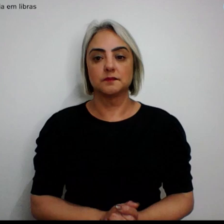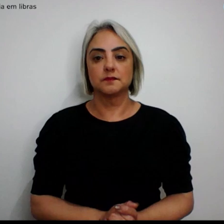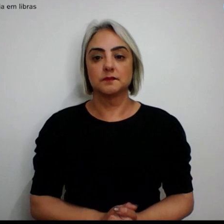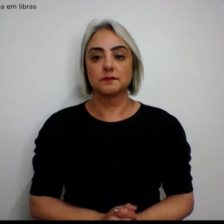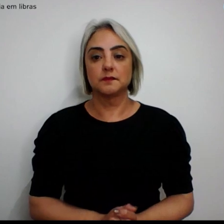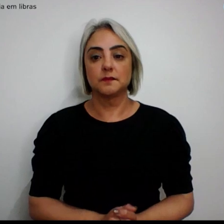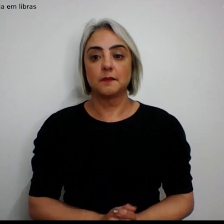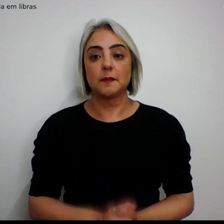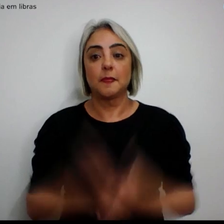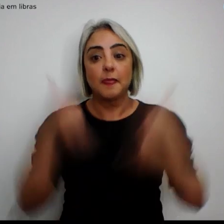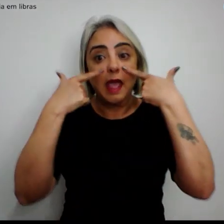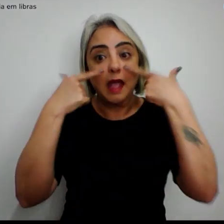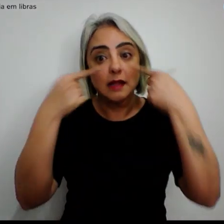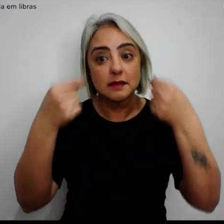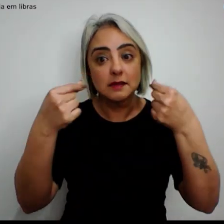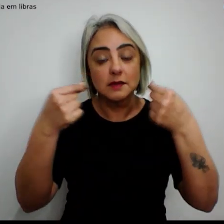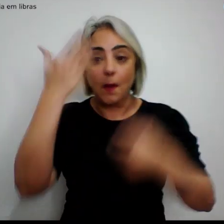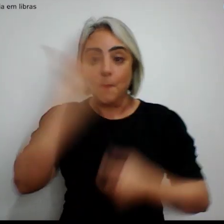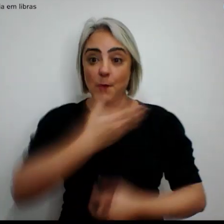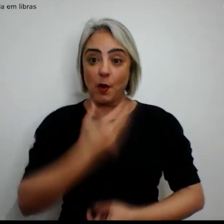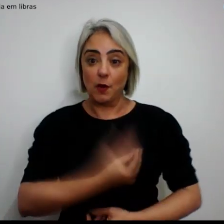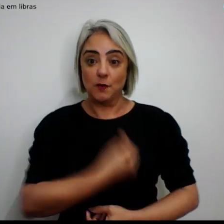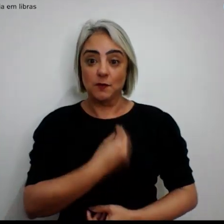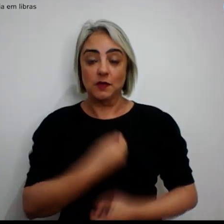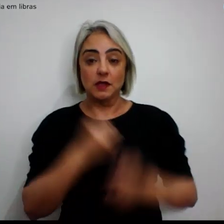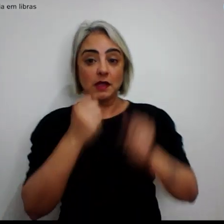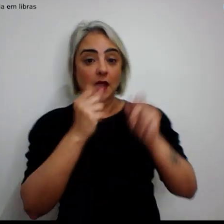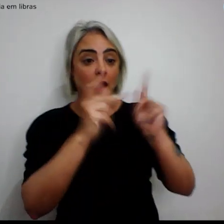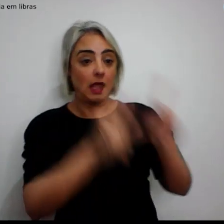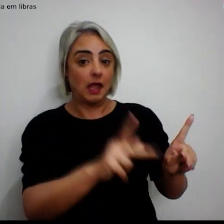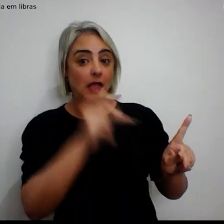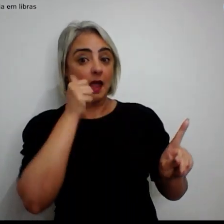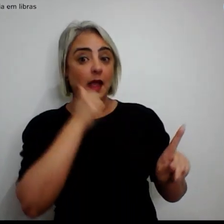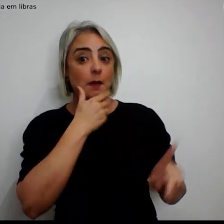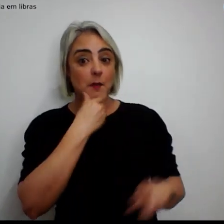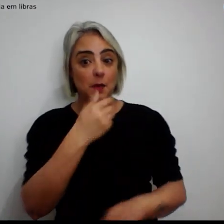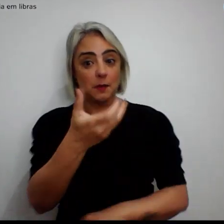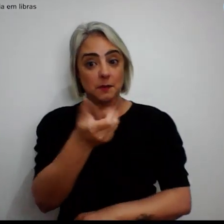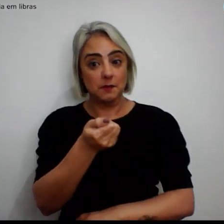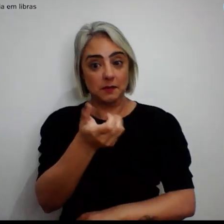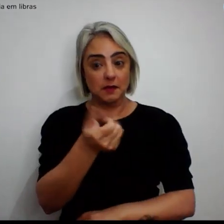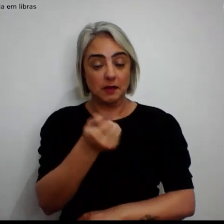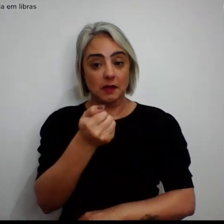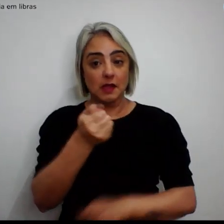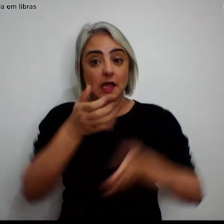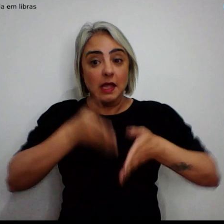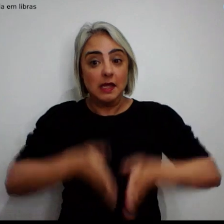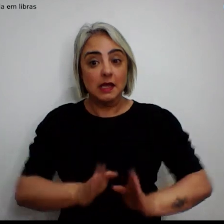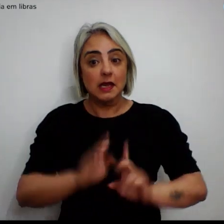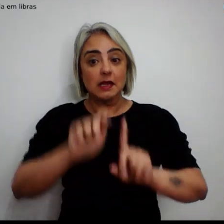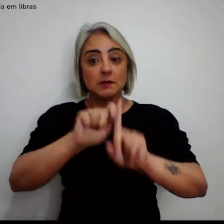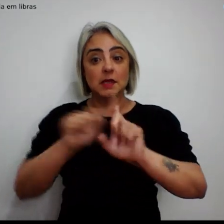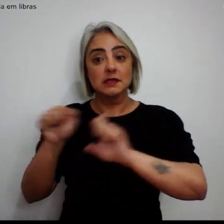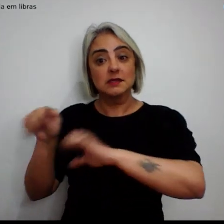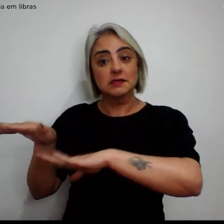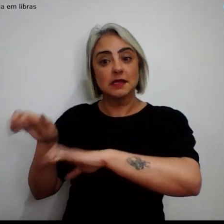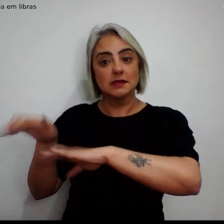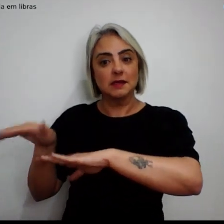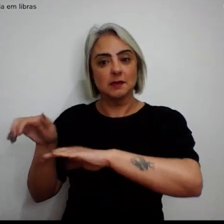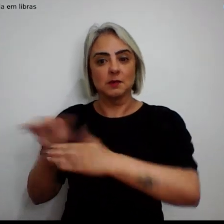Atenção para a prova de vida de aposentados e pensionistas nascidos em setembro. Os